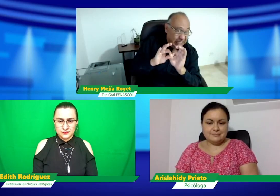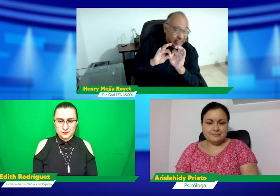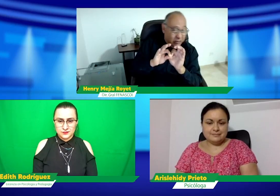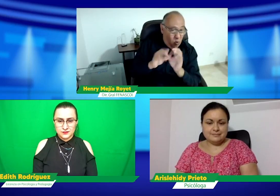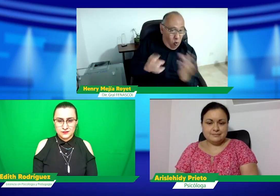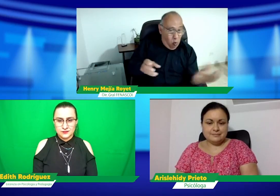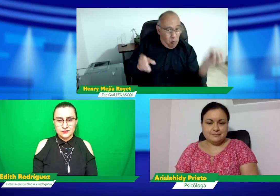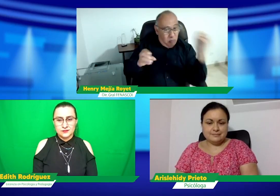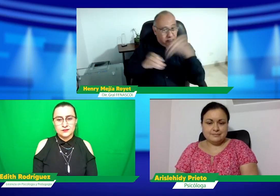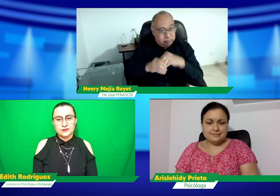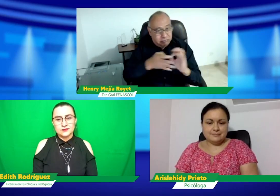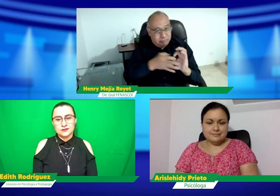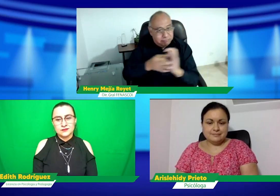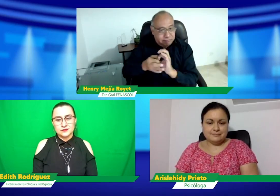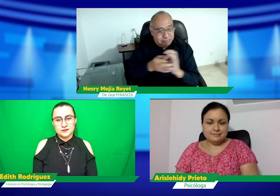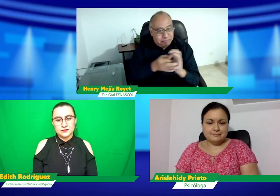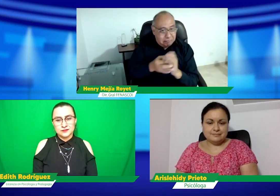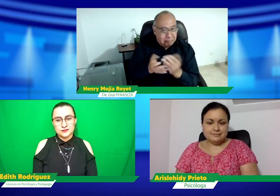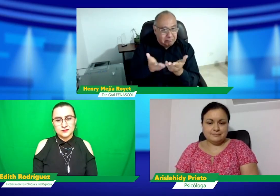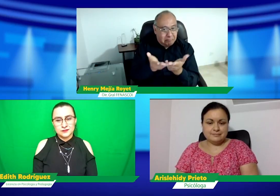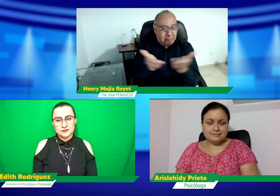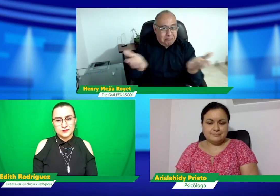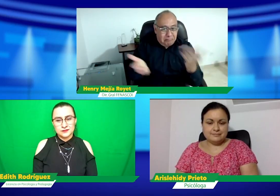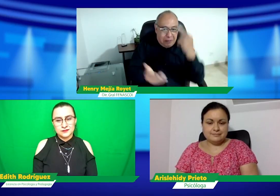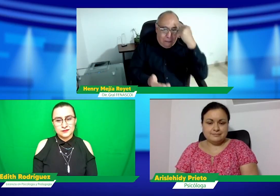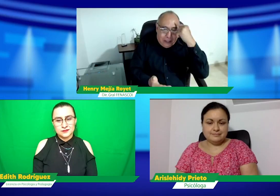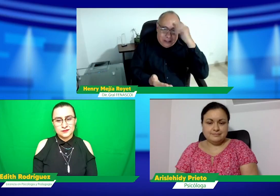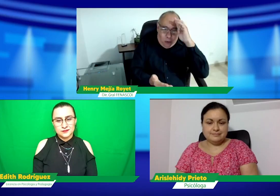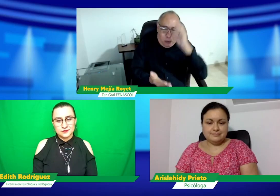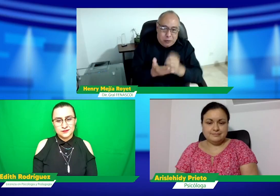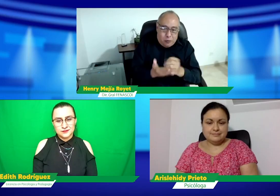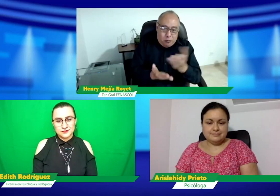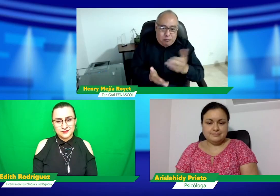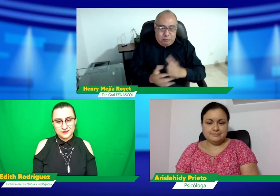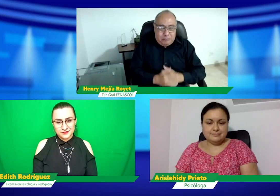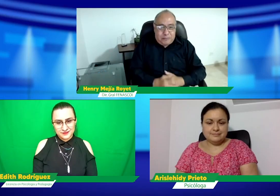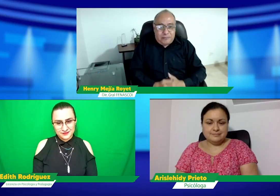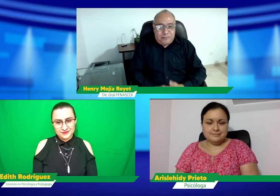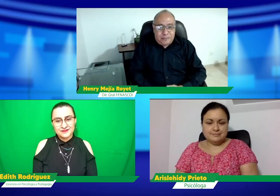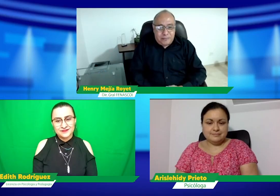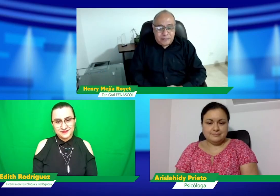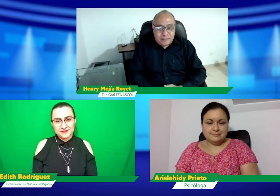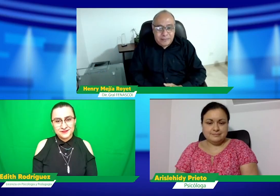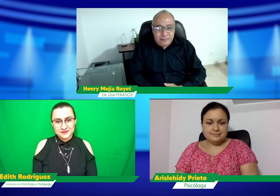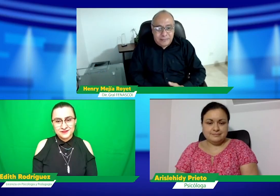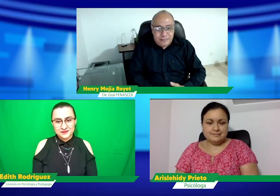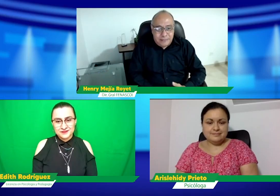comisión de las familias al interior de FENASCOL? ¿También les tocaría este tema a las comisiones de las familias? ¿Qué opinan?